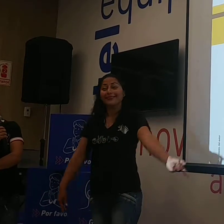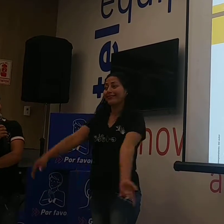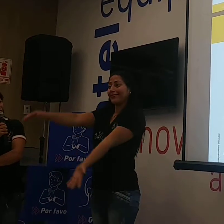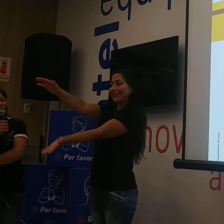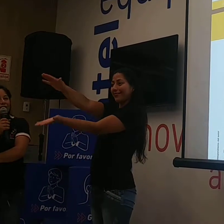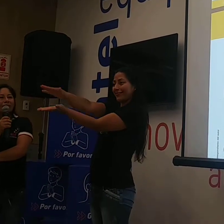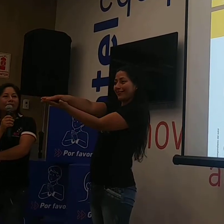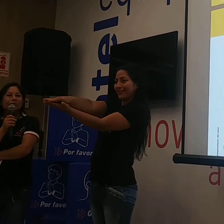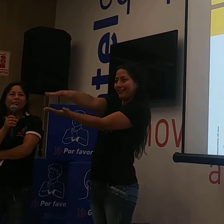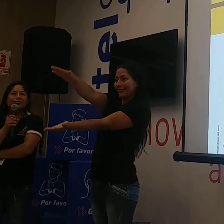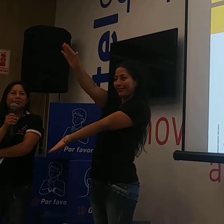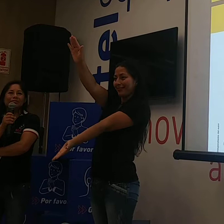Cocodriga